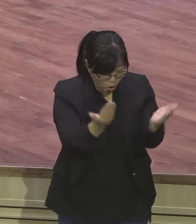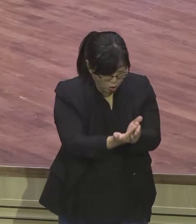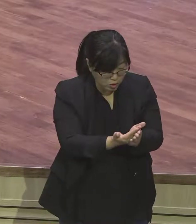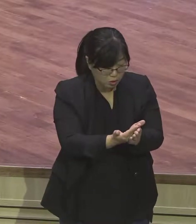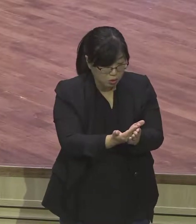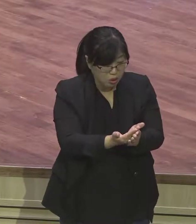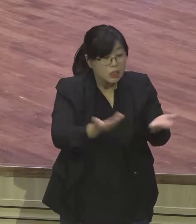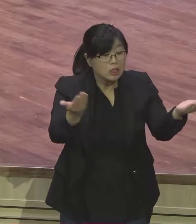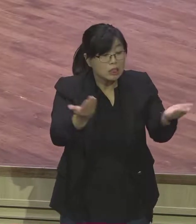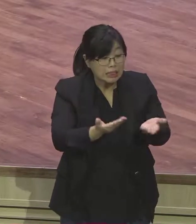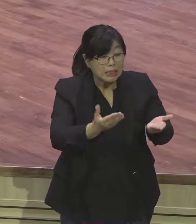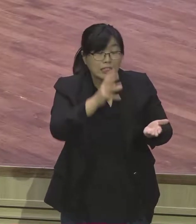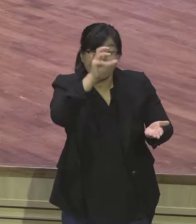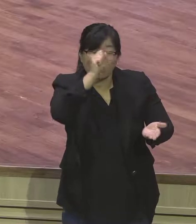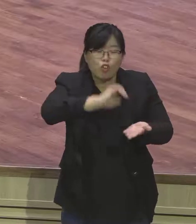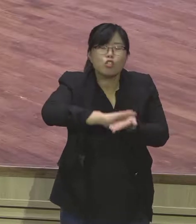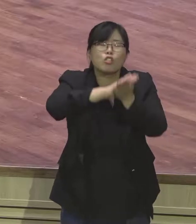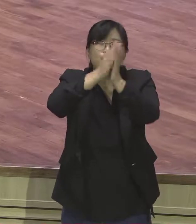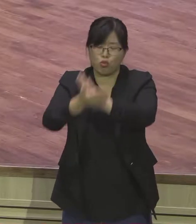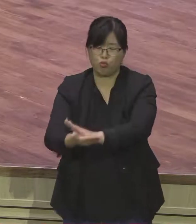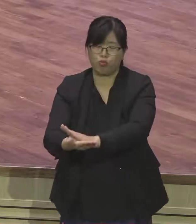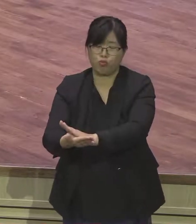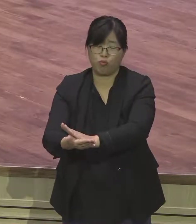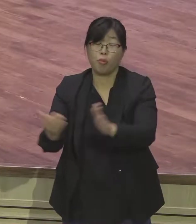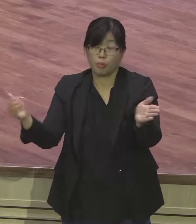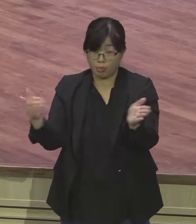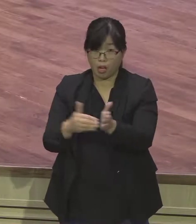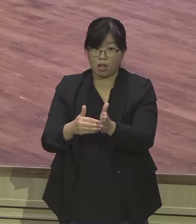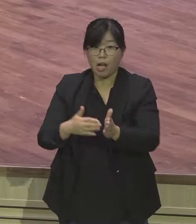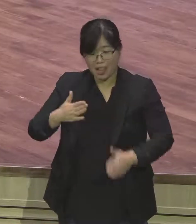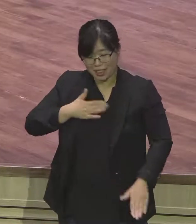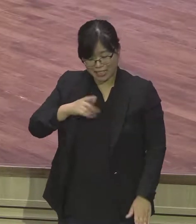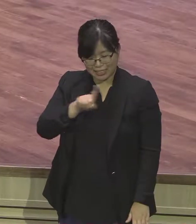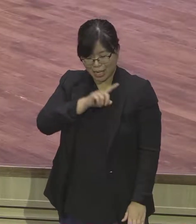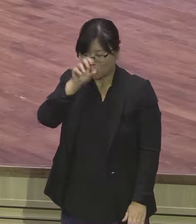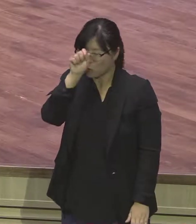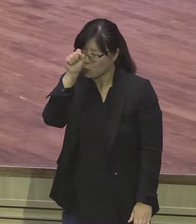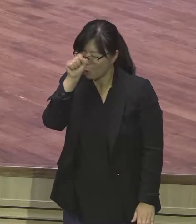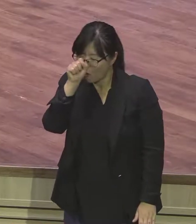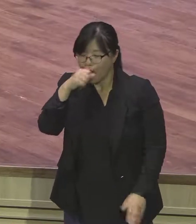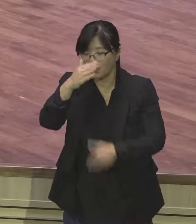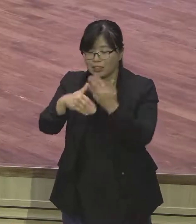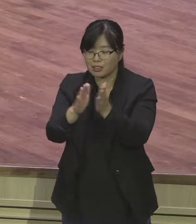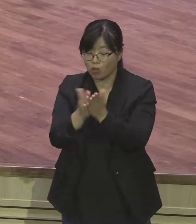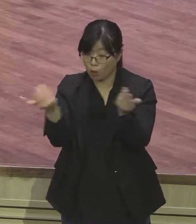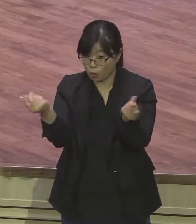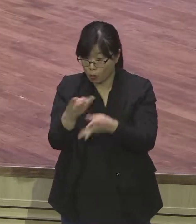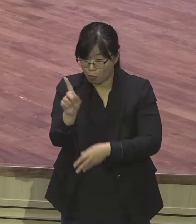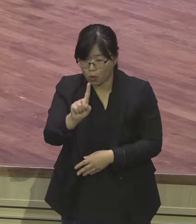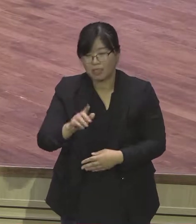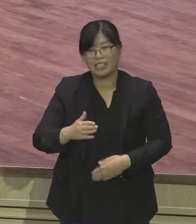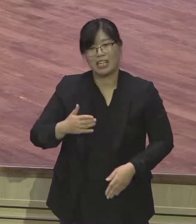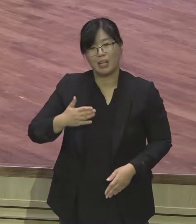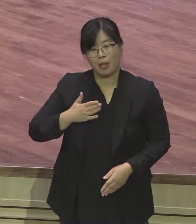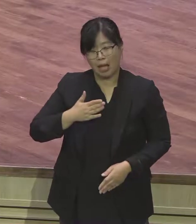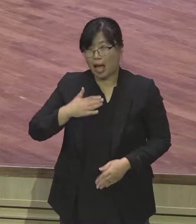모든 것을 합리하여 선을 이루신다 모든 것을 합리하여 선을 이루신다 그런 하나님이시요 참 좋으신